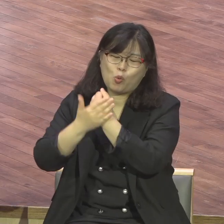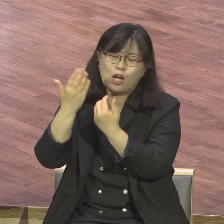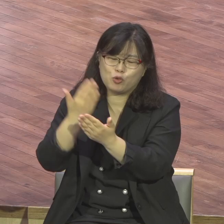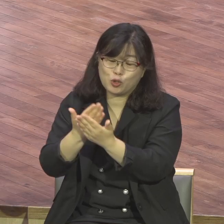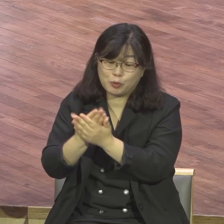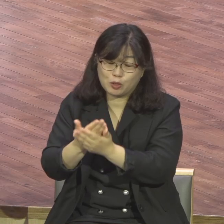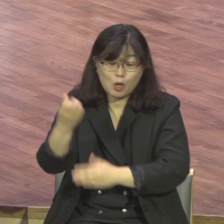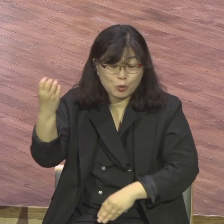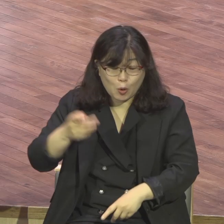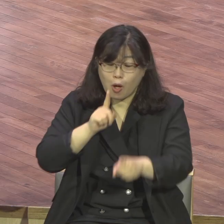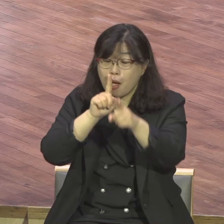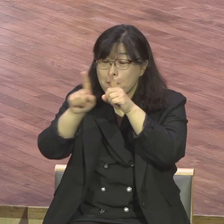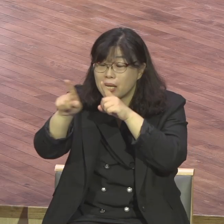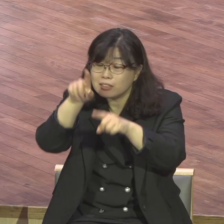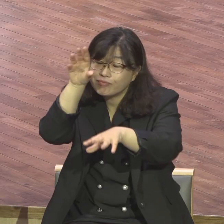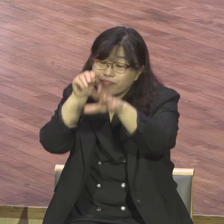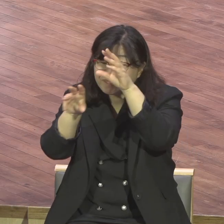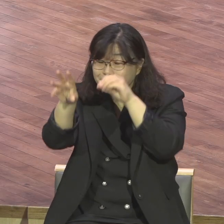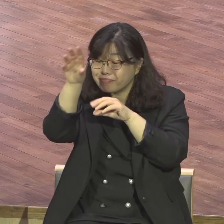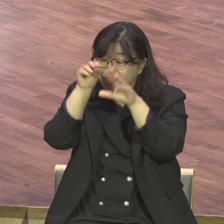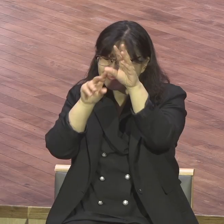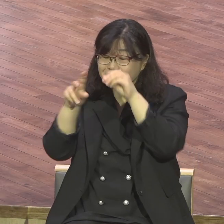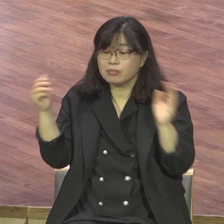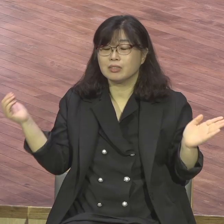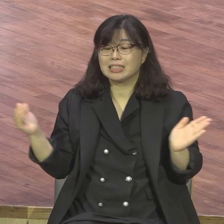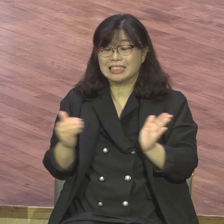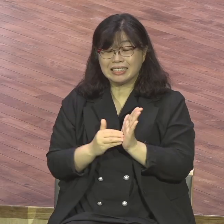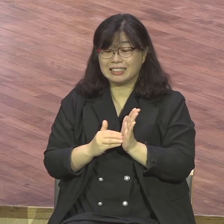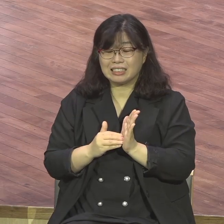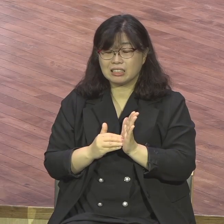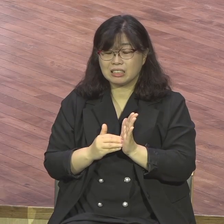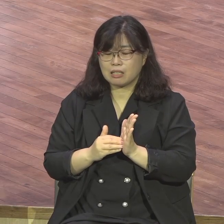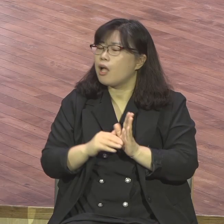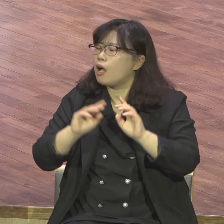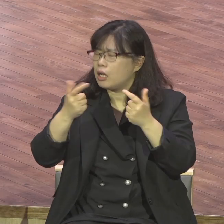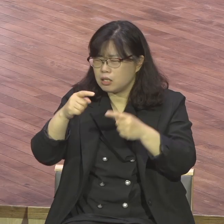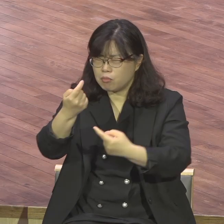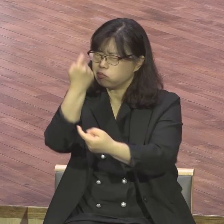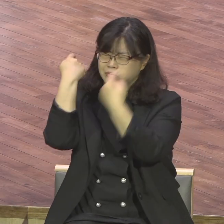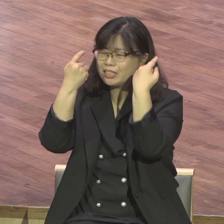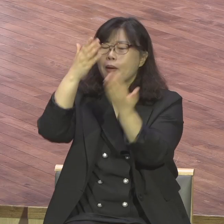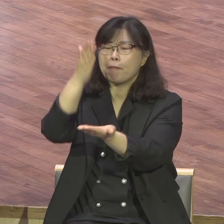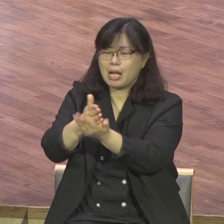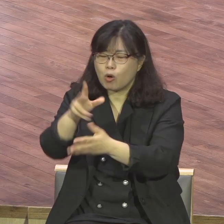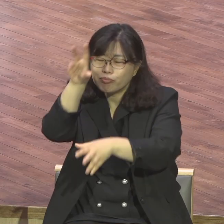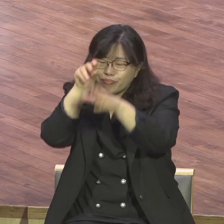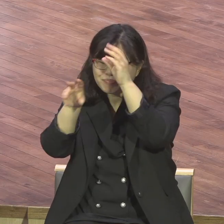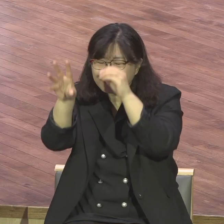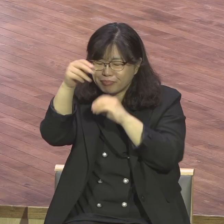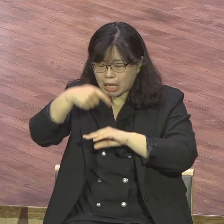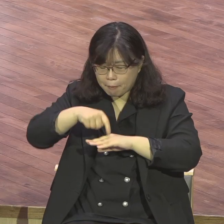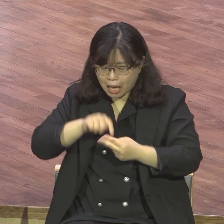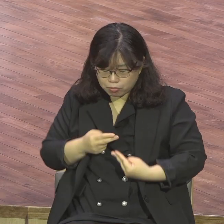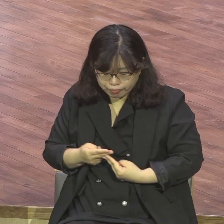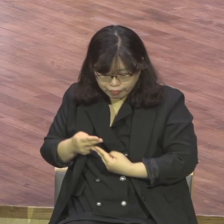끝나는 것이 아니라 노트에 기도한 것으로 끝난 것이 아니라 삶 속에 적용하는 애플리케이션이 있게 하야